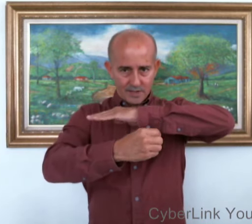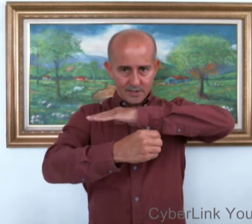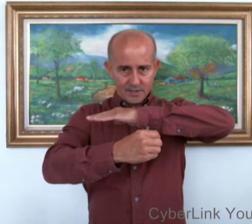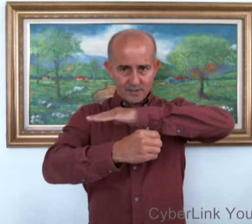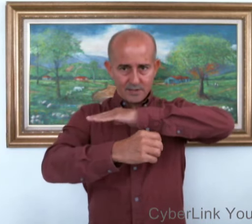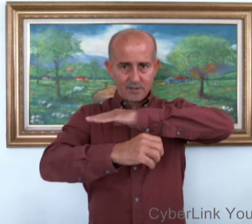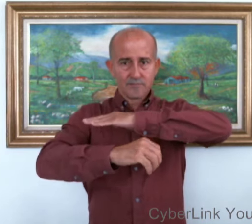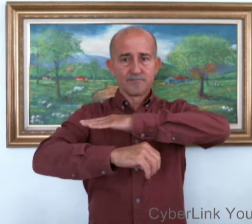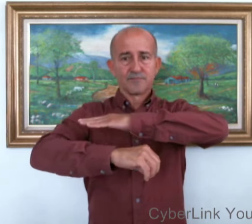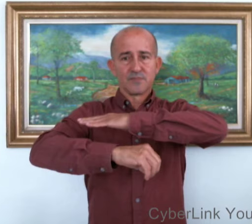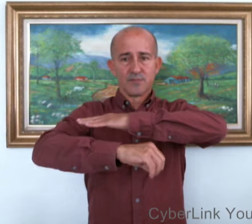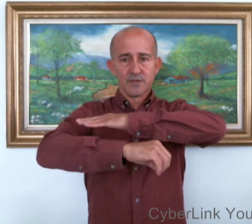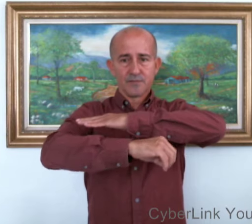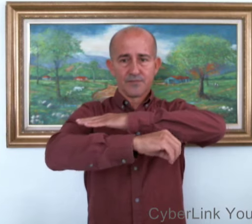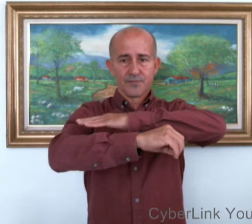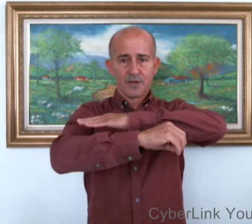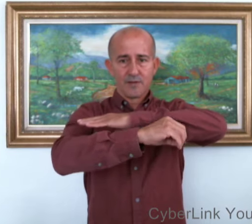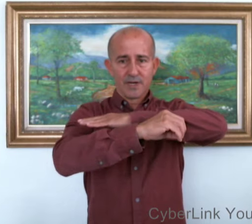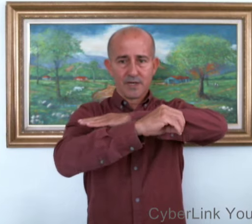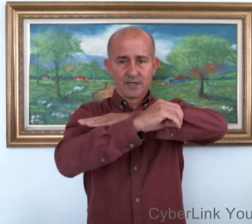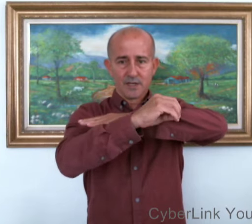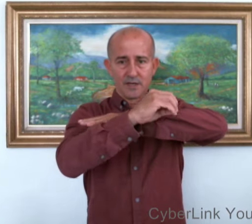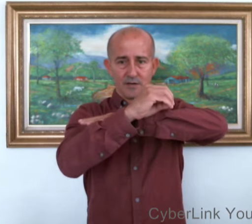Atardecer. Amanecer.